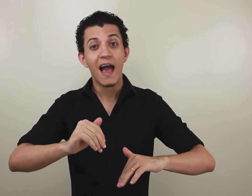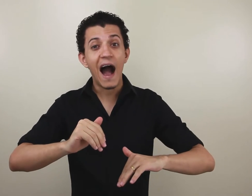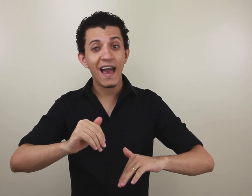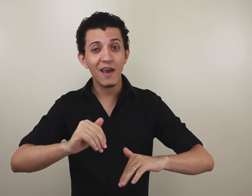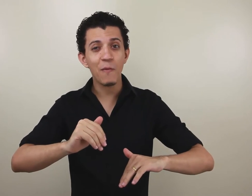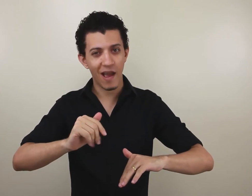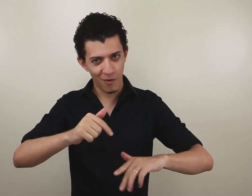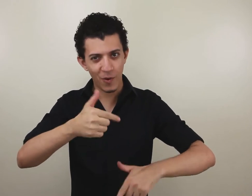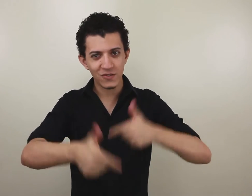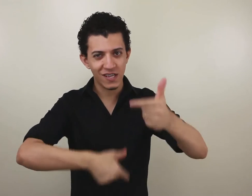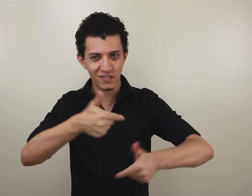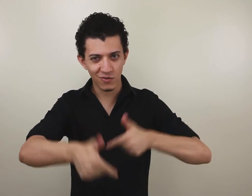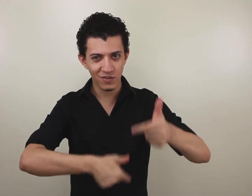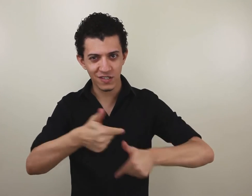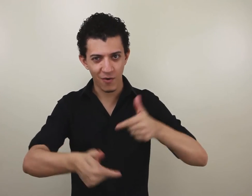Aí eu posso usar essa construção.